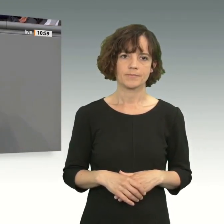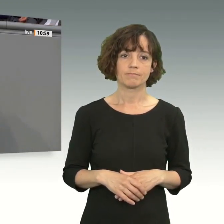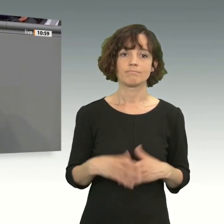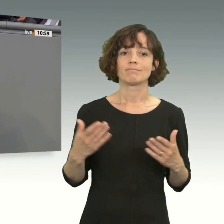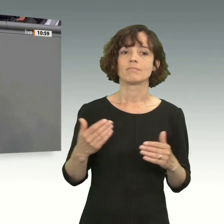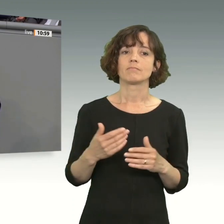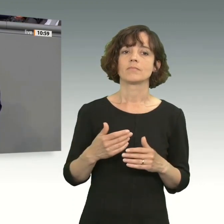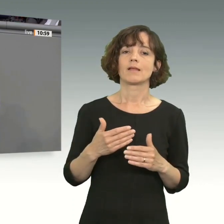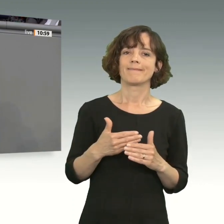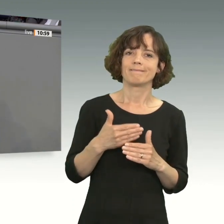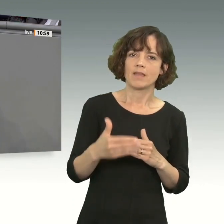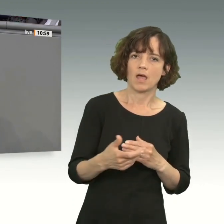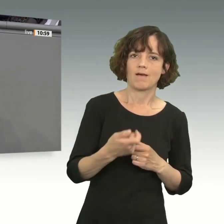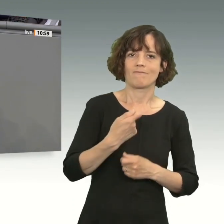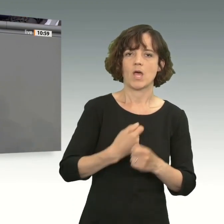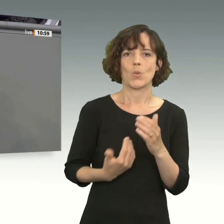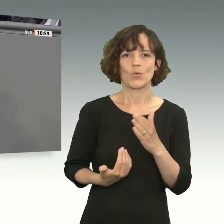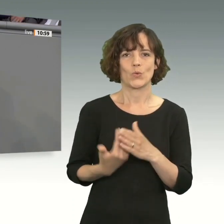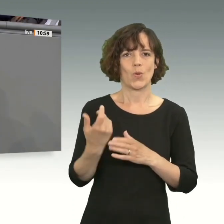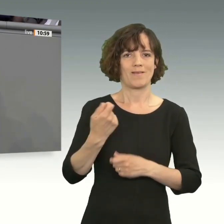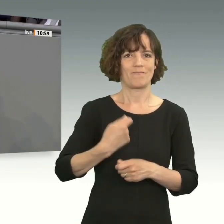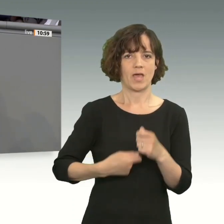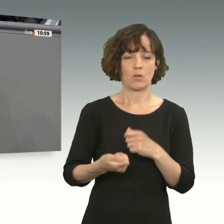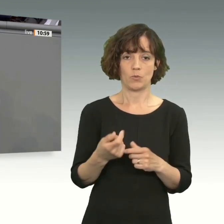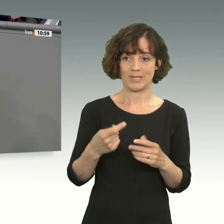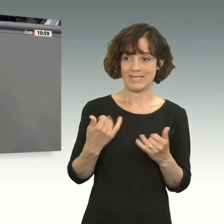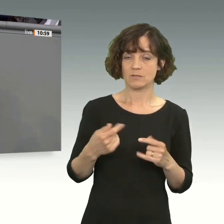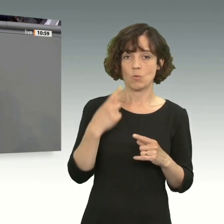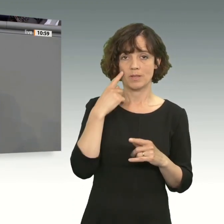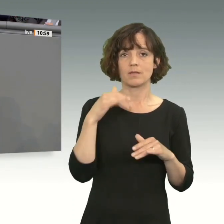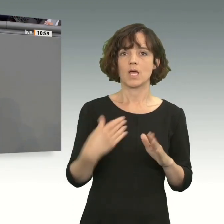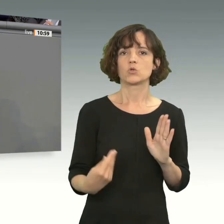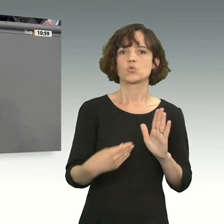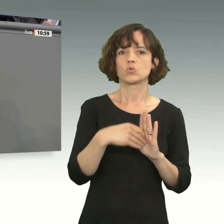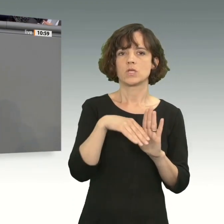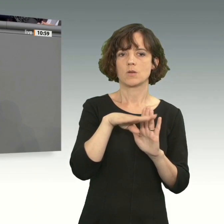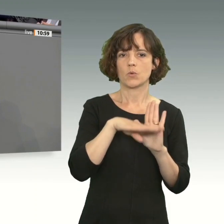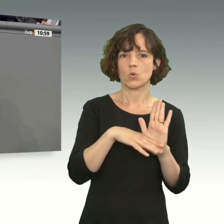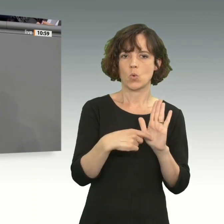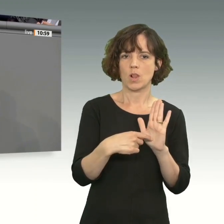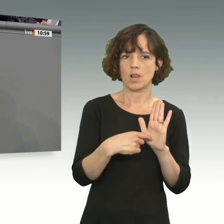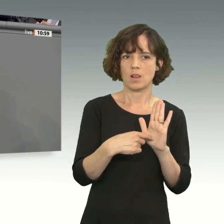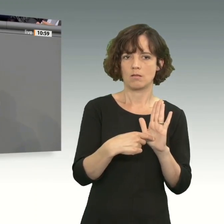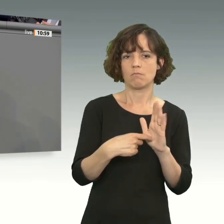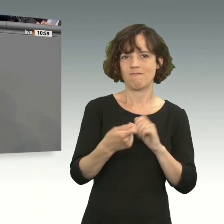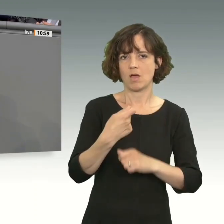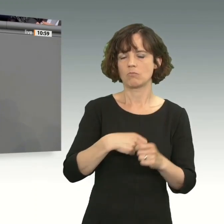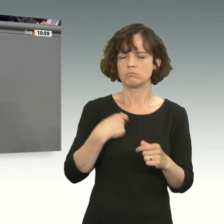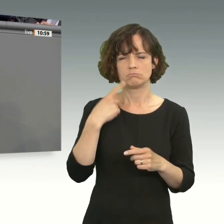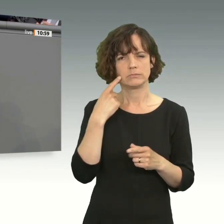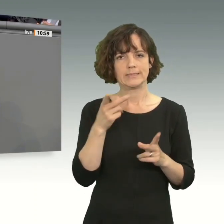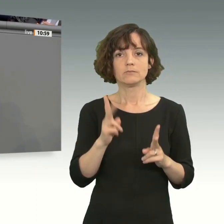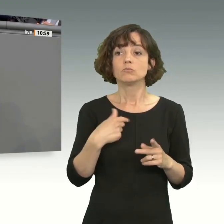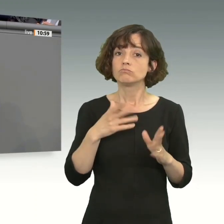Nach- und Neuverhandlungen. Also, wir sind in einem Zusatzprotokollverhandlungen. Und ich glaube, dass das richtig ist. Ich habe da großes